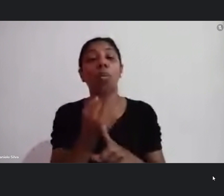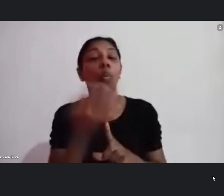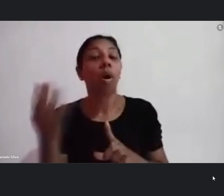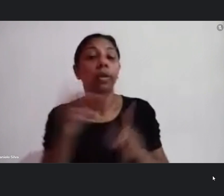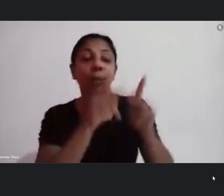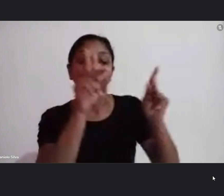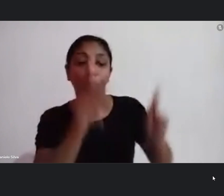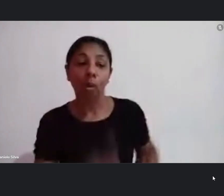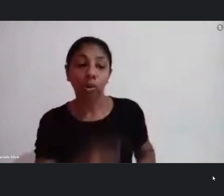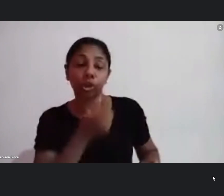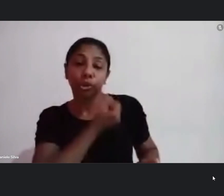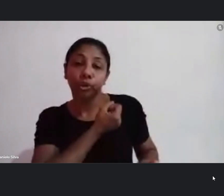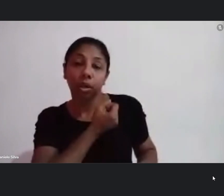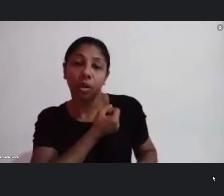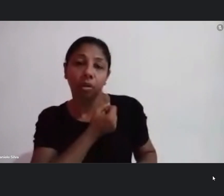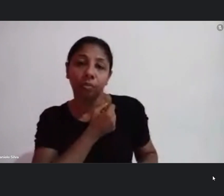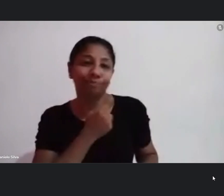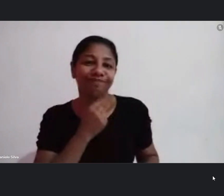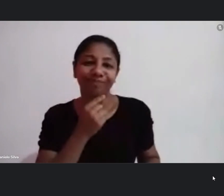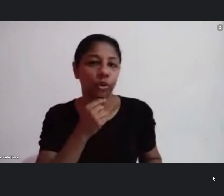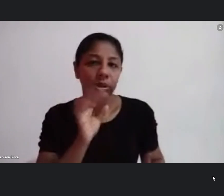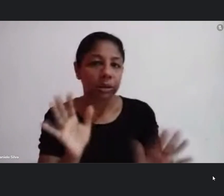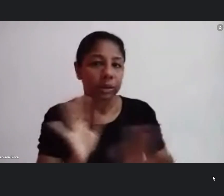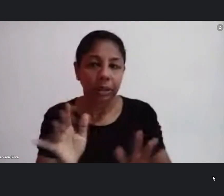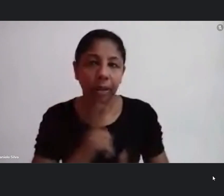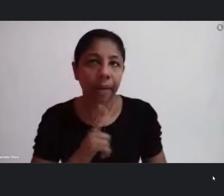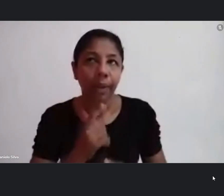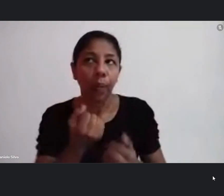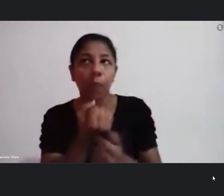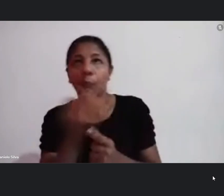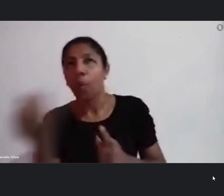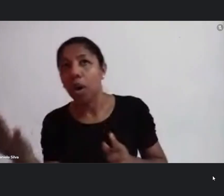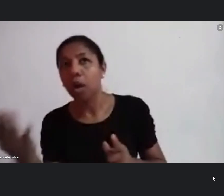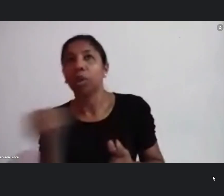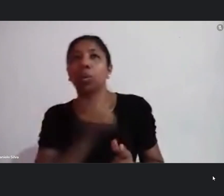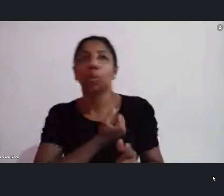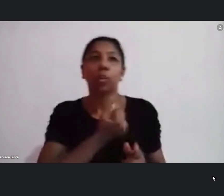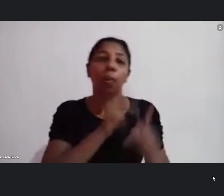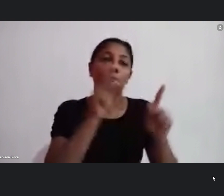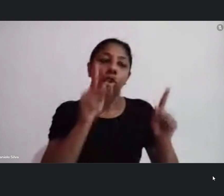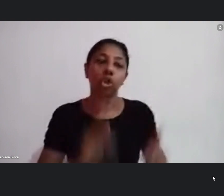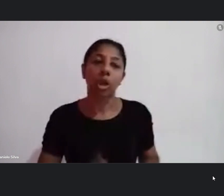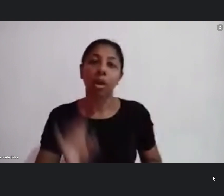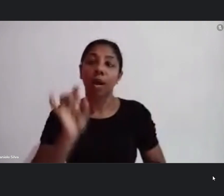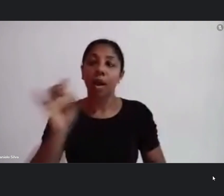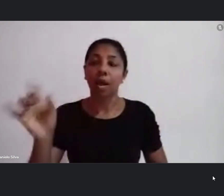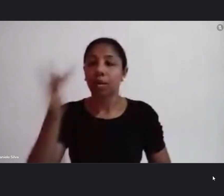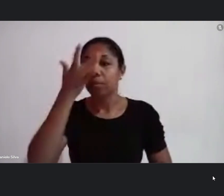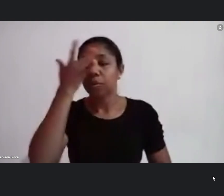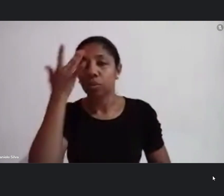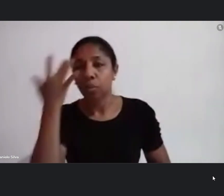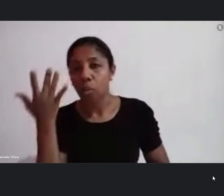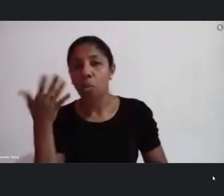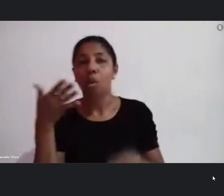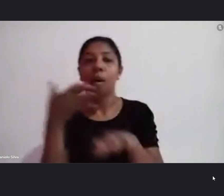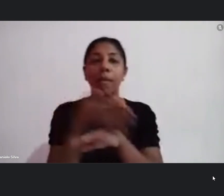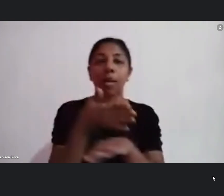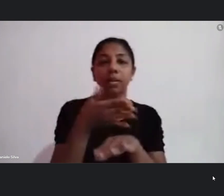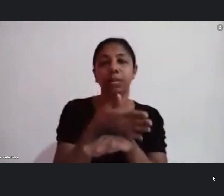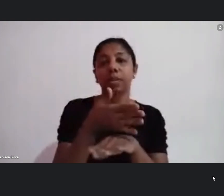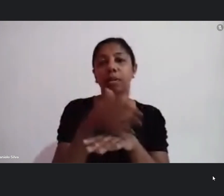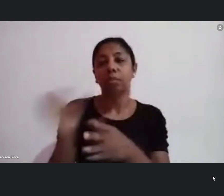ainda não tem o teco da quantidade de projetos que cada um vai poder participar e receber